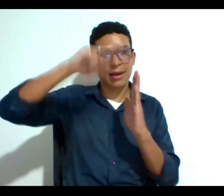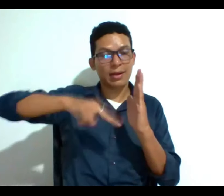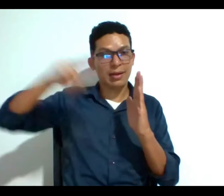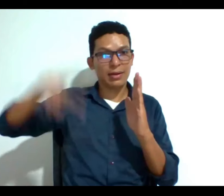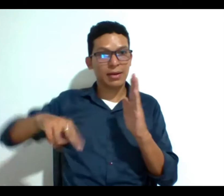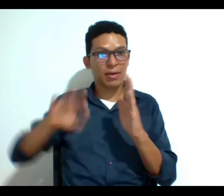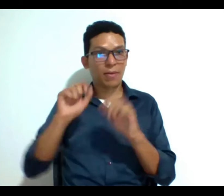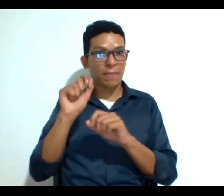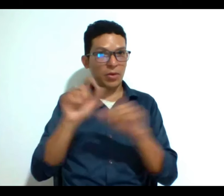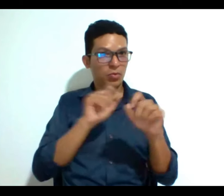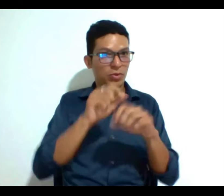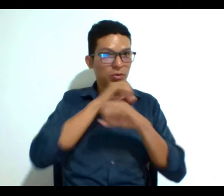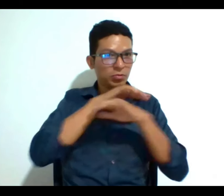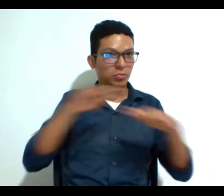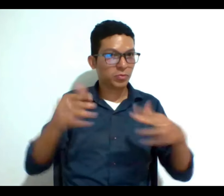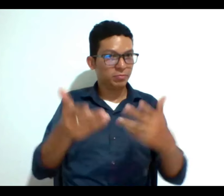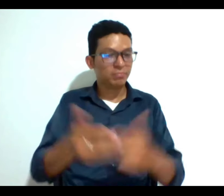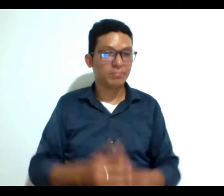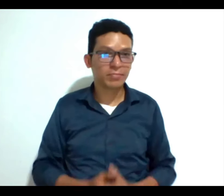del público